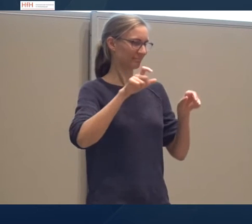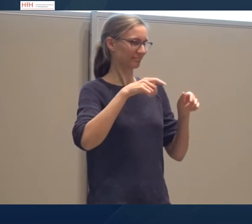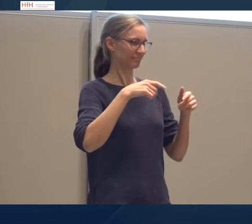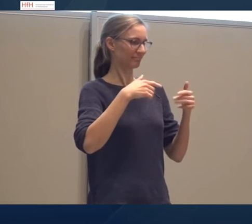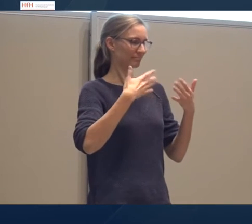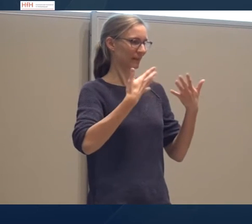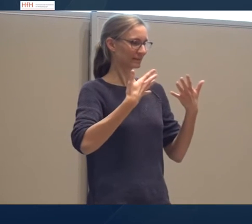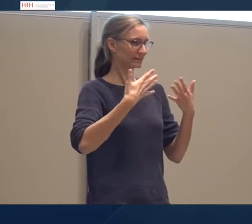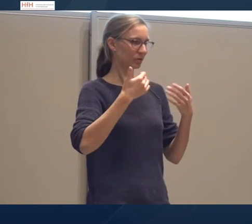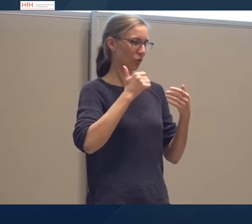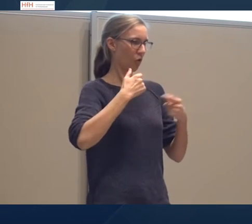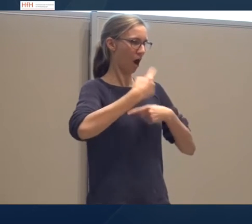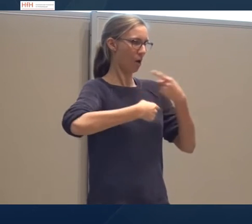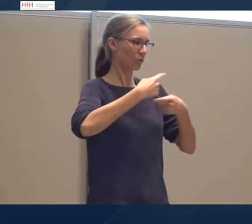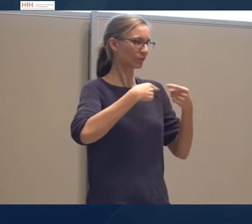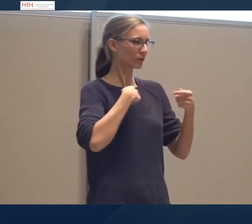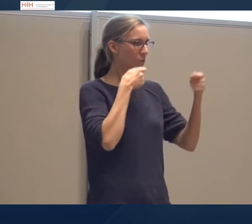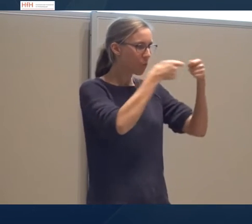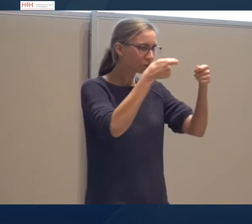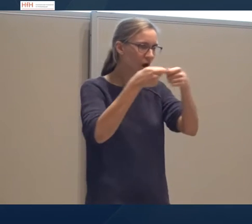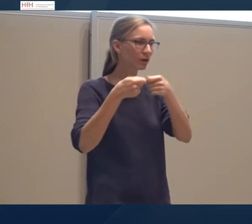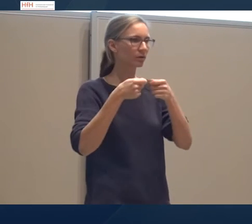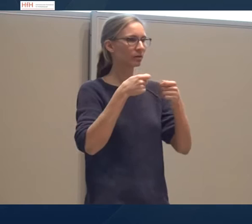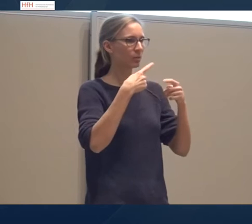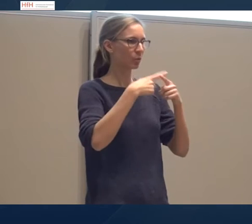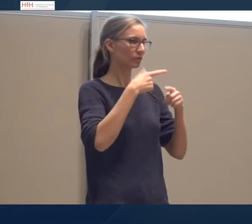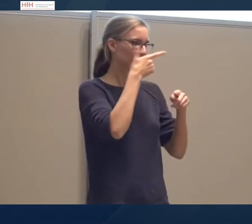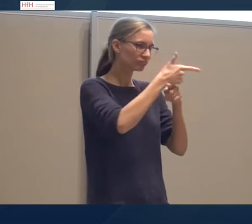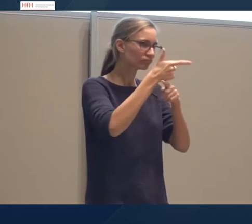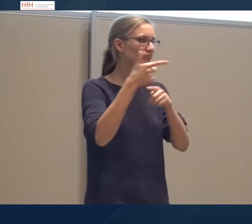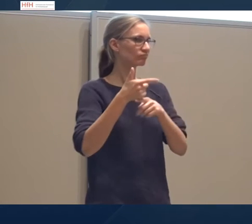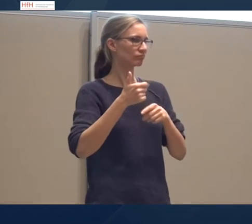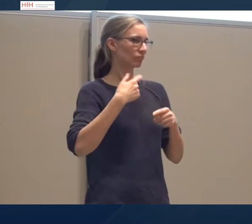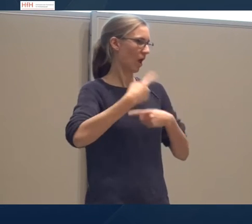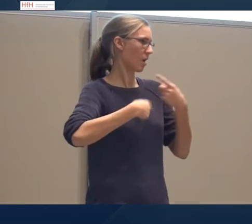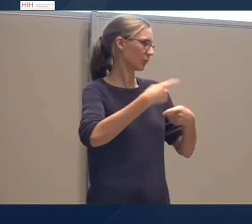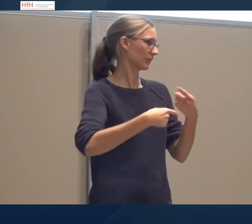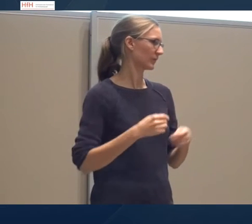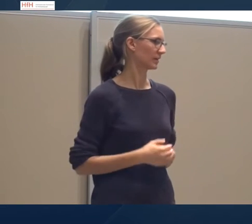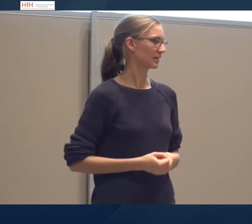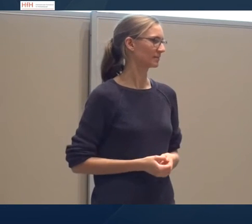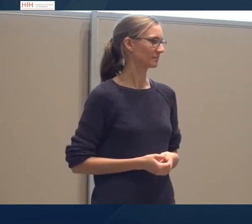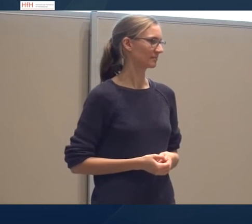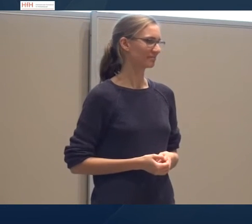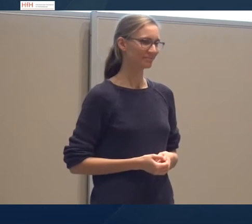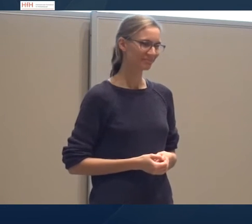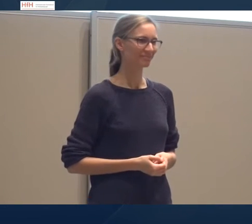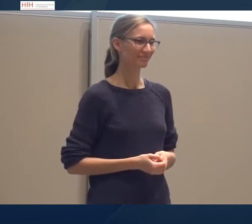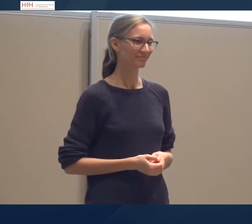2 benötigen. Da werden wir dann mit Videoaufnahmen schaffen. Herzlichen Dank für Ihre